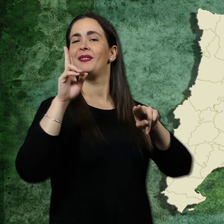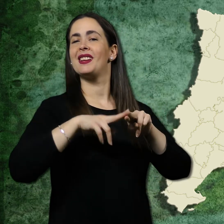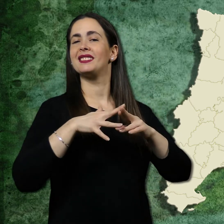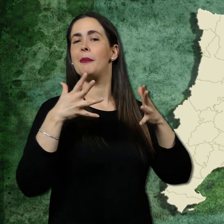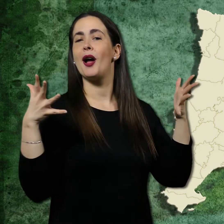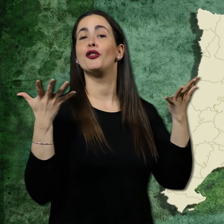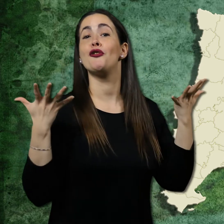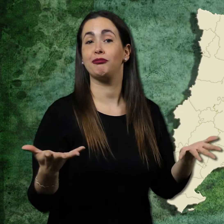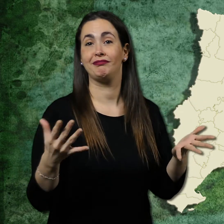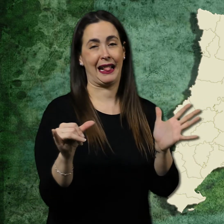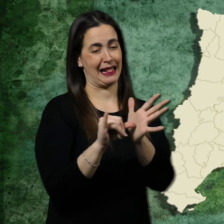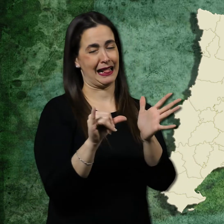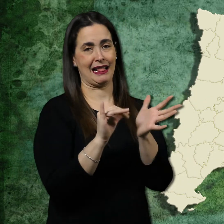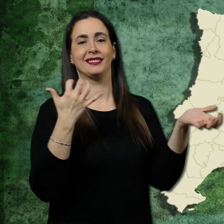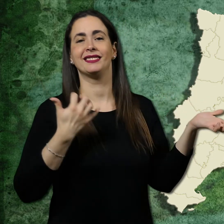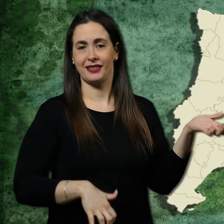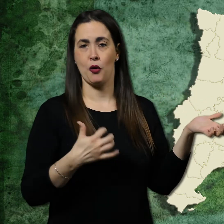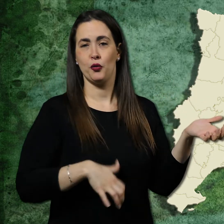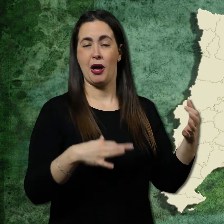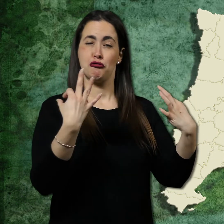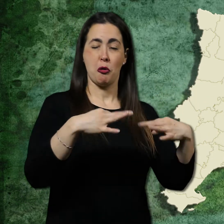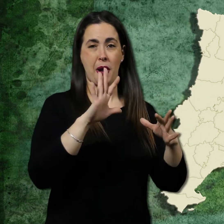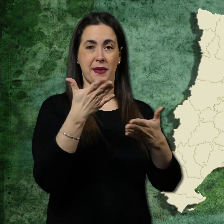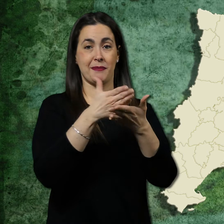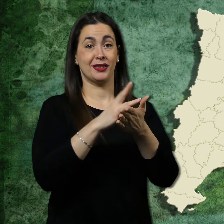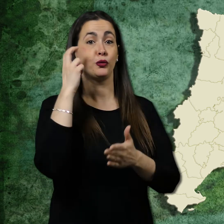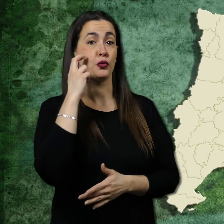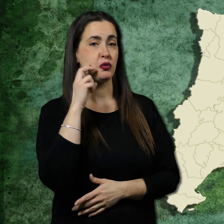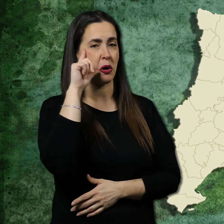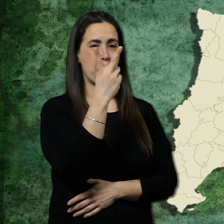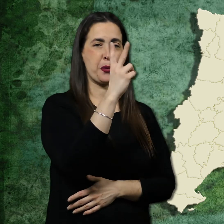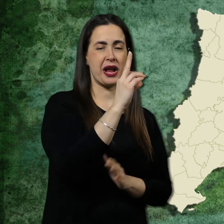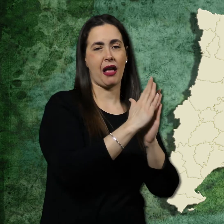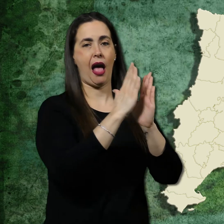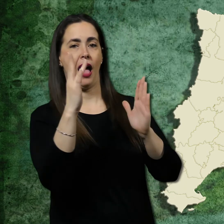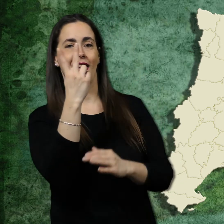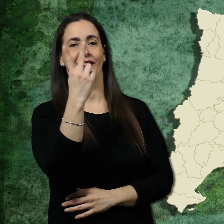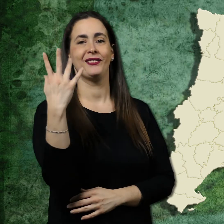Festa major, dates al voltant de Sant Joan, normalment del 20 al 25 de juny.